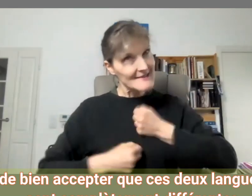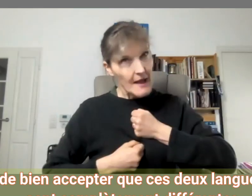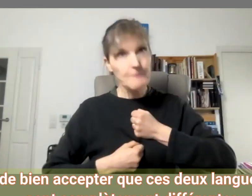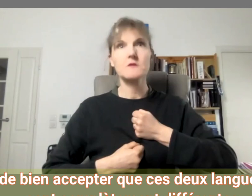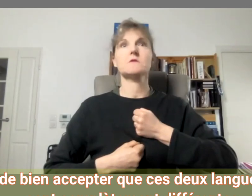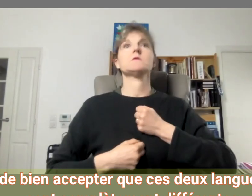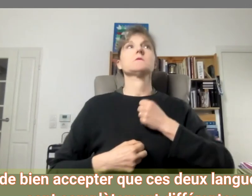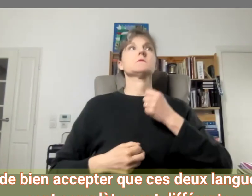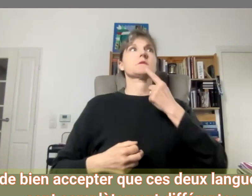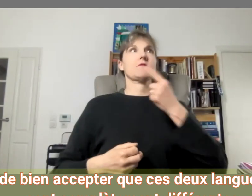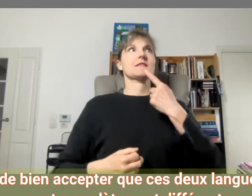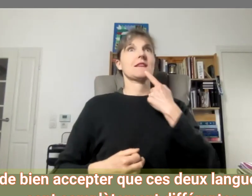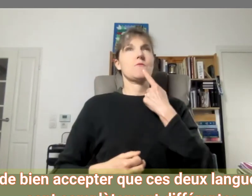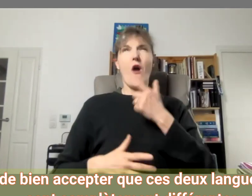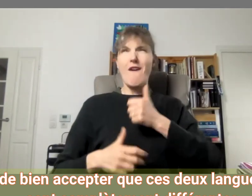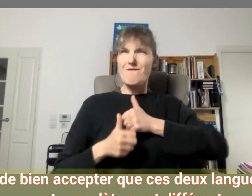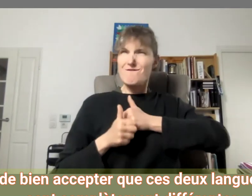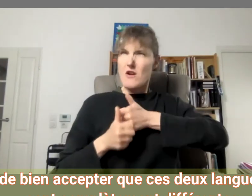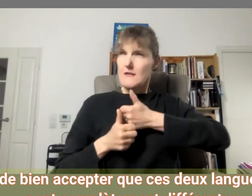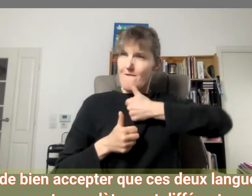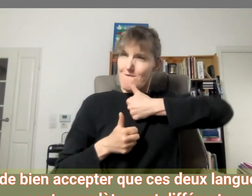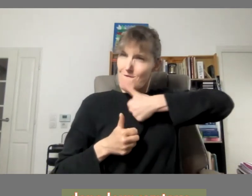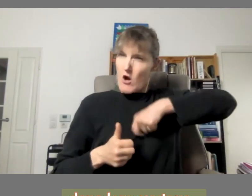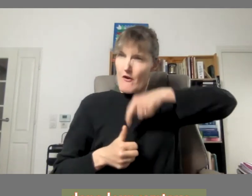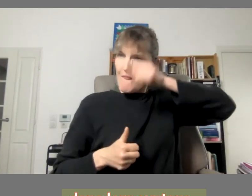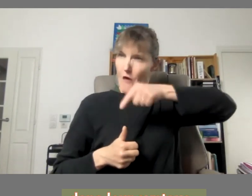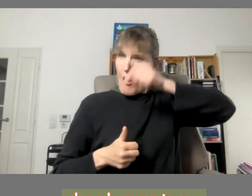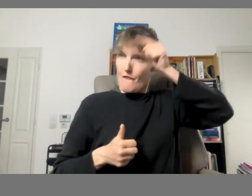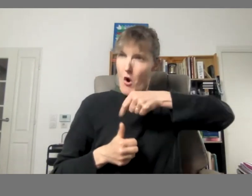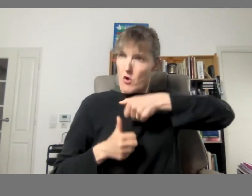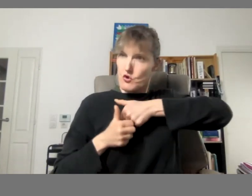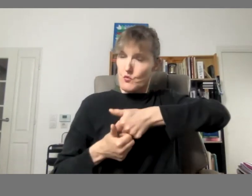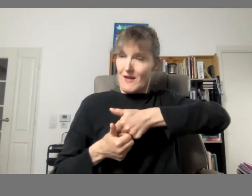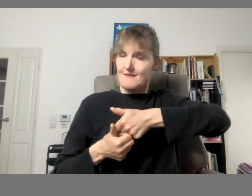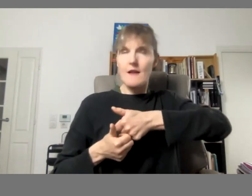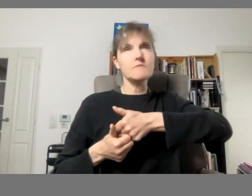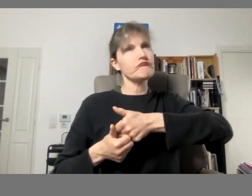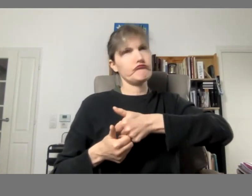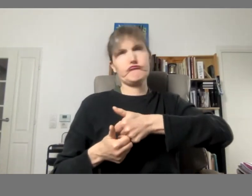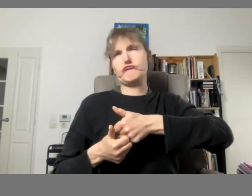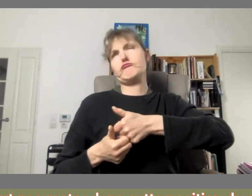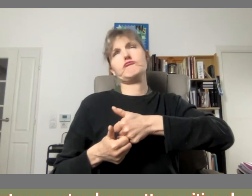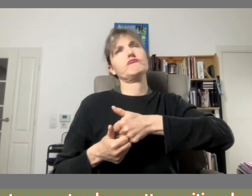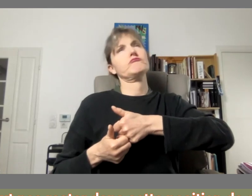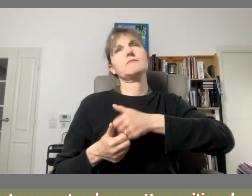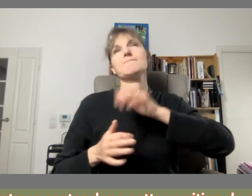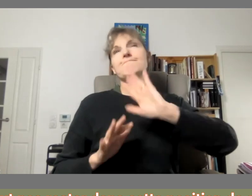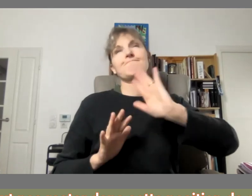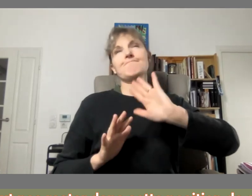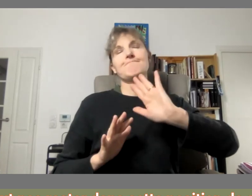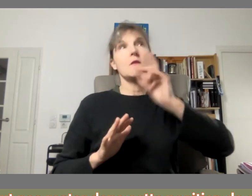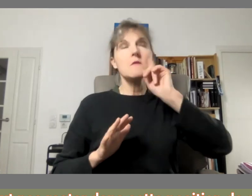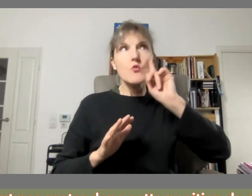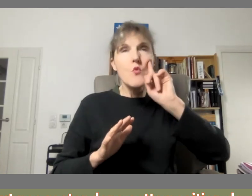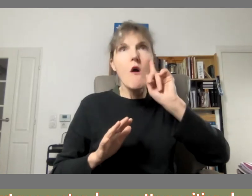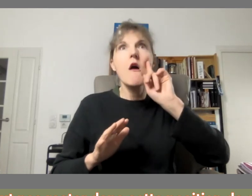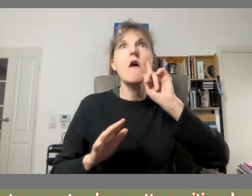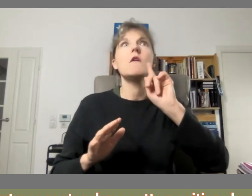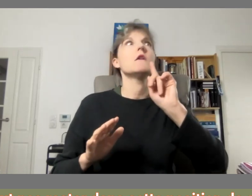bien accepter que ces deux langues sont complètement différentes dans leur syntaxe il faut pas rester dans cette position de se forcer